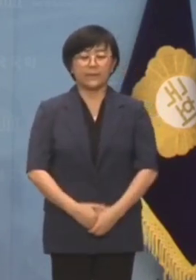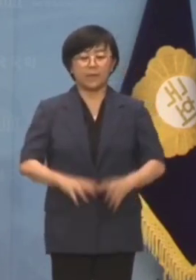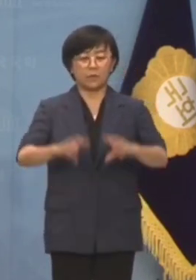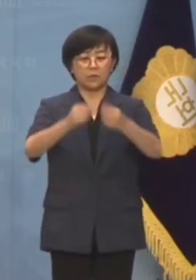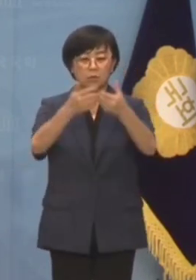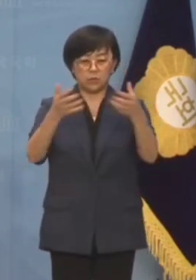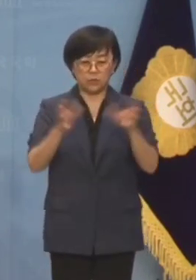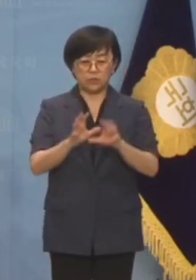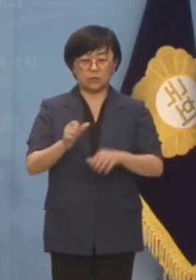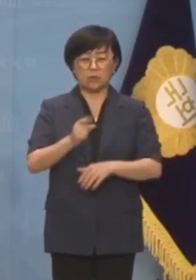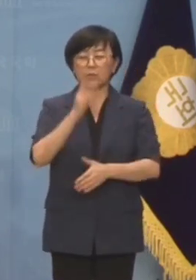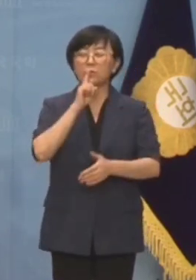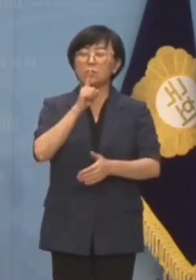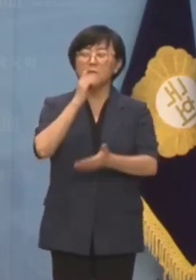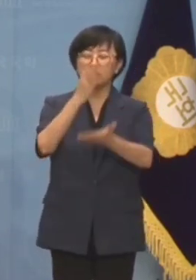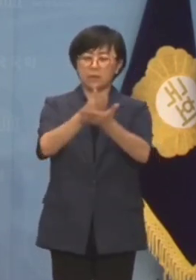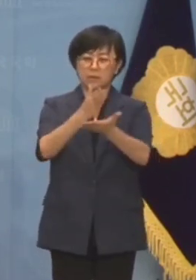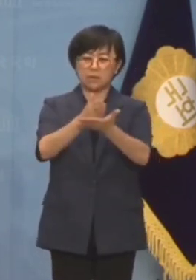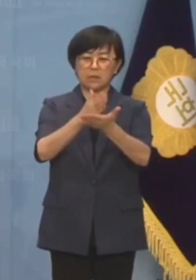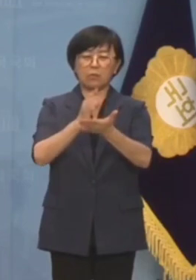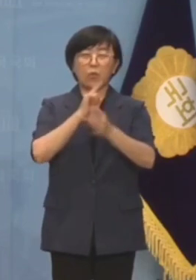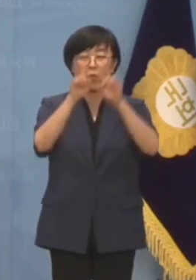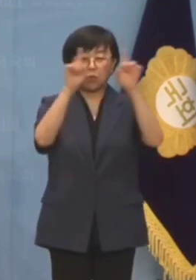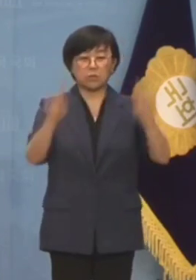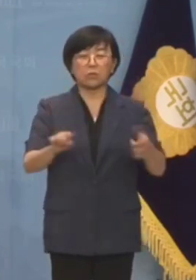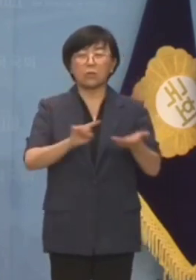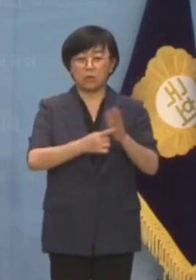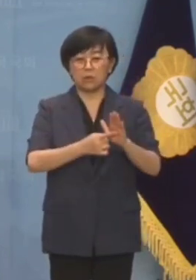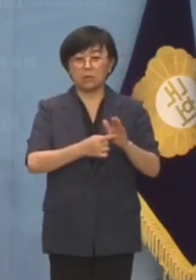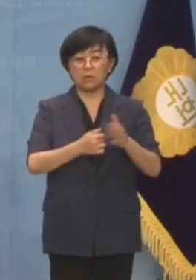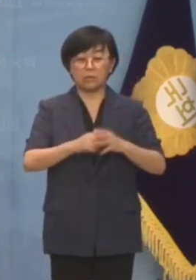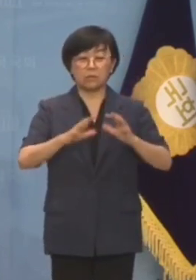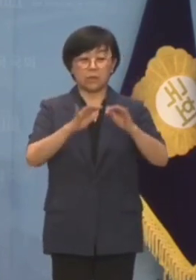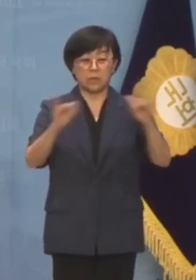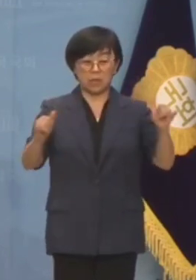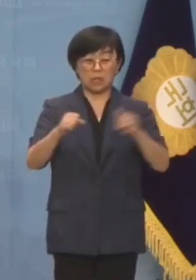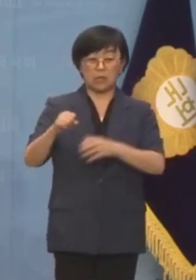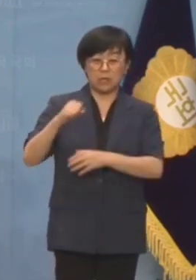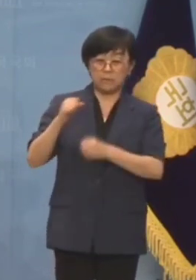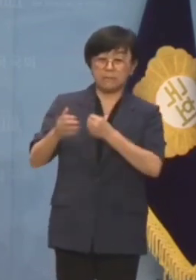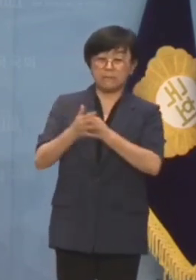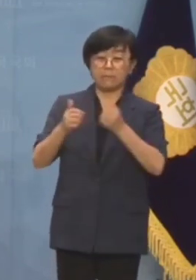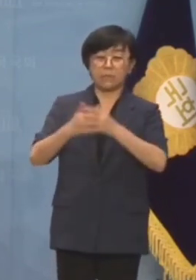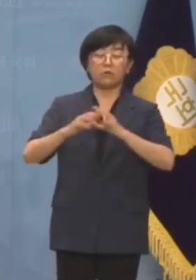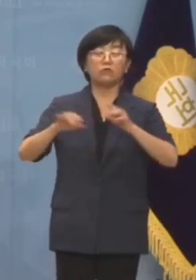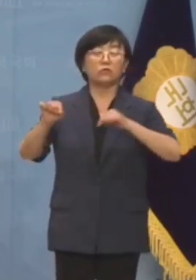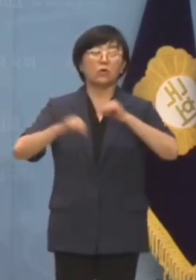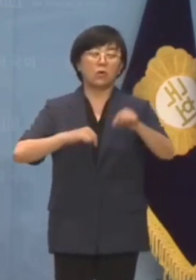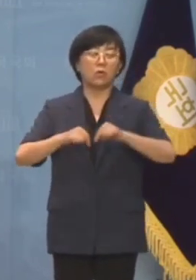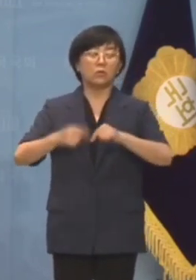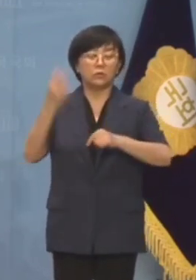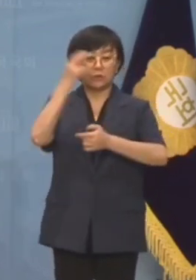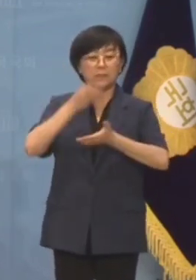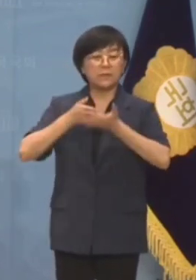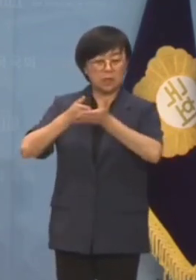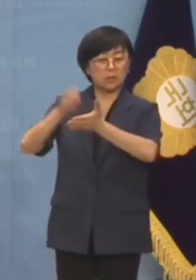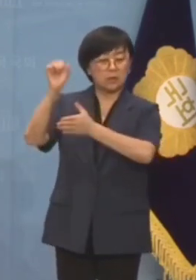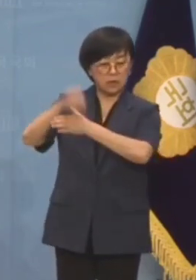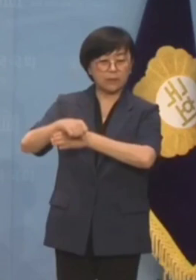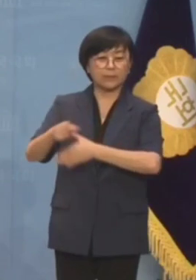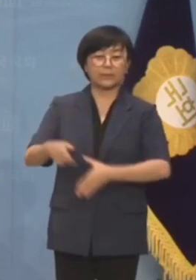국토부는 여러 말 하지 말고 보고서를 공개하고 국민의힘은 국정조사 제안을 받으십시오.